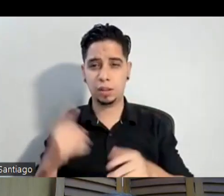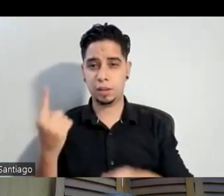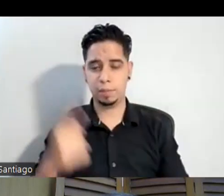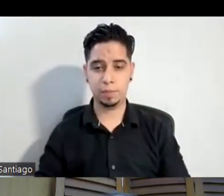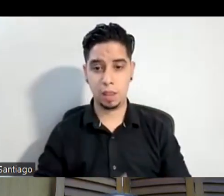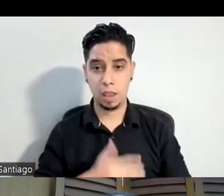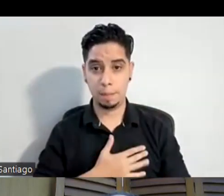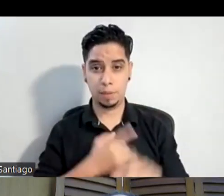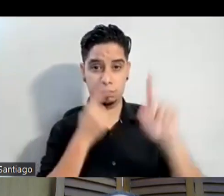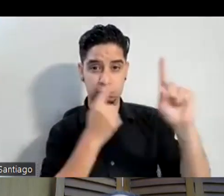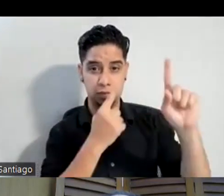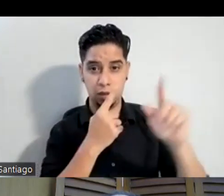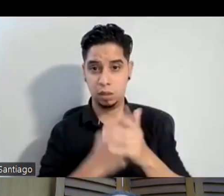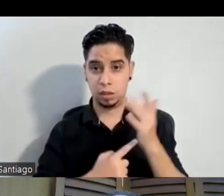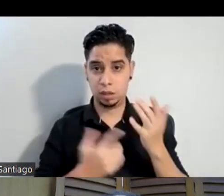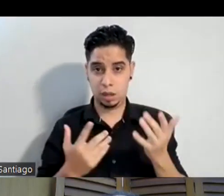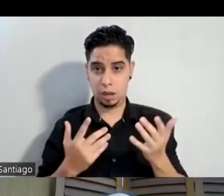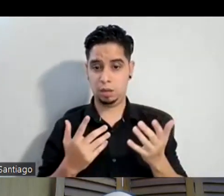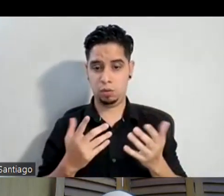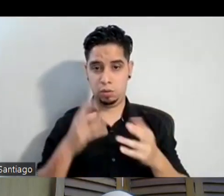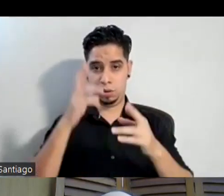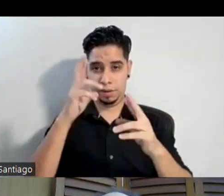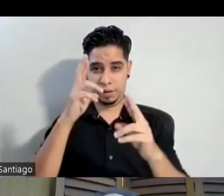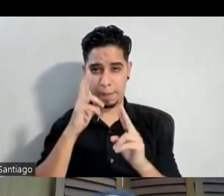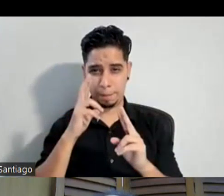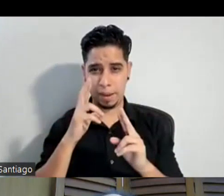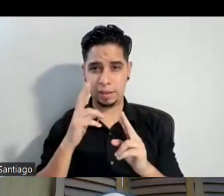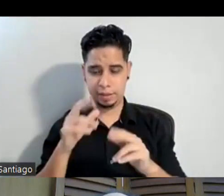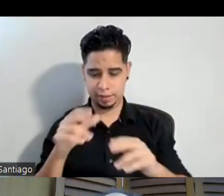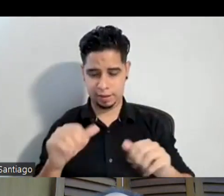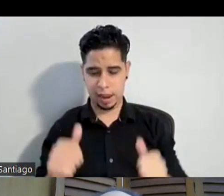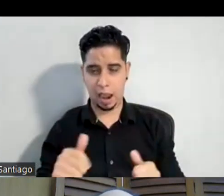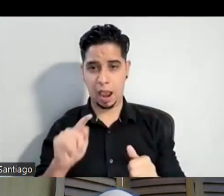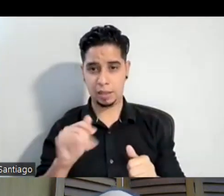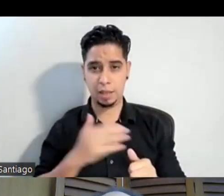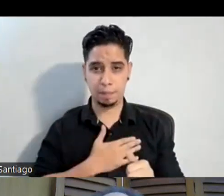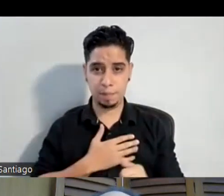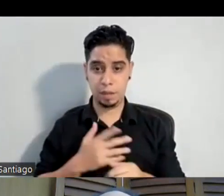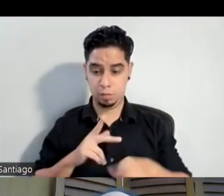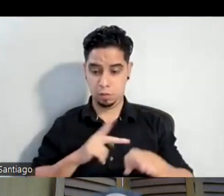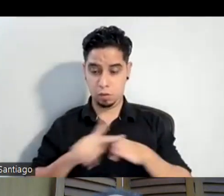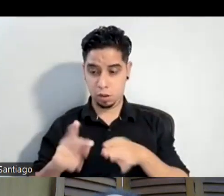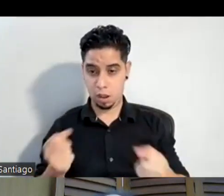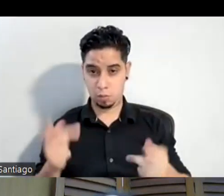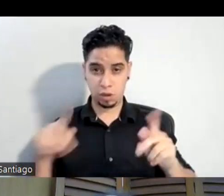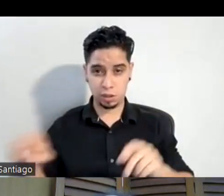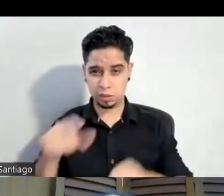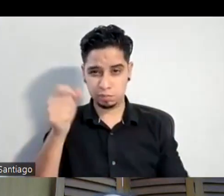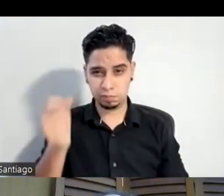respeten lo que a mí me hace respirar que ellos respeten lo que es mi profesión y la de muchas personas más y llevarles un poquito de